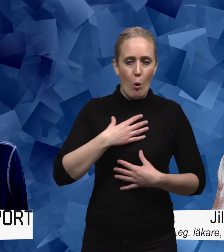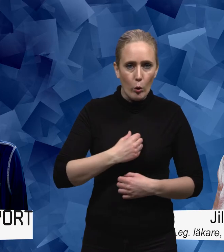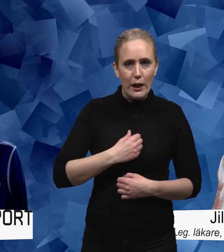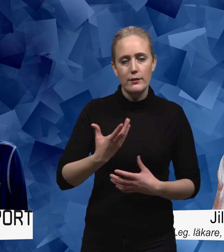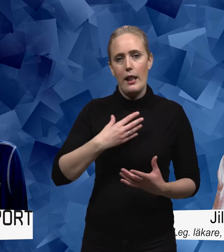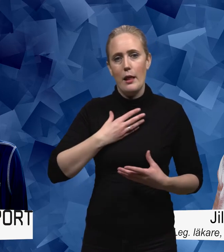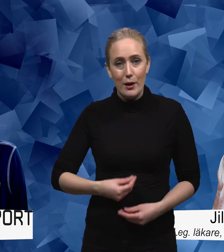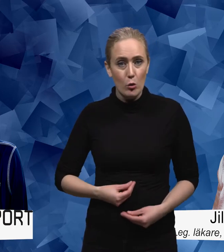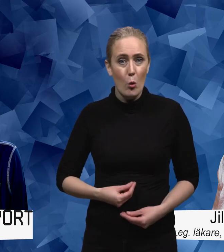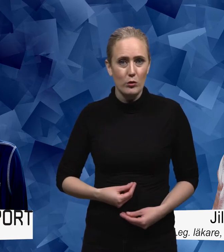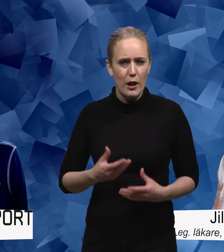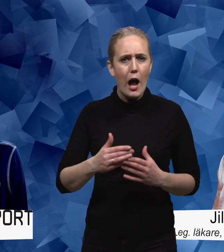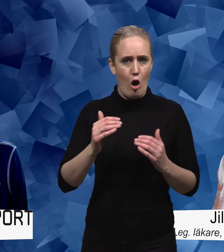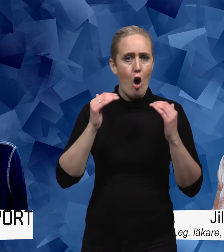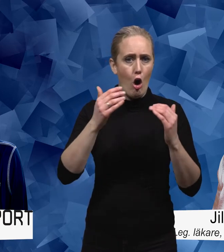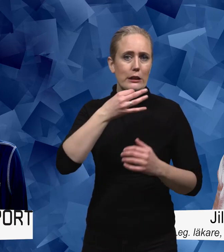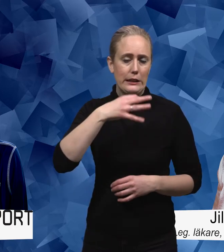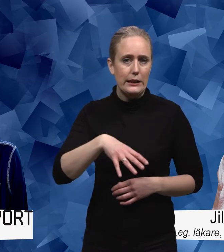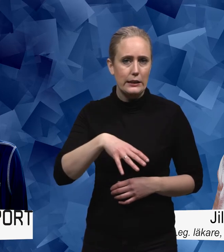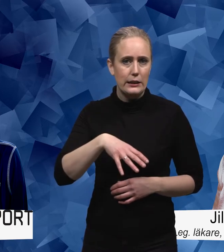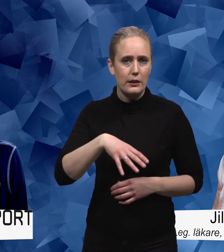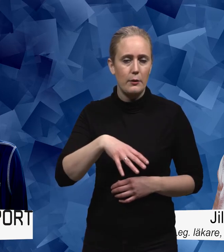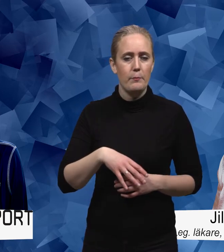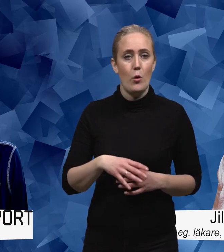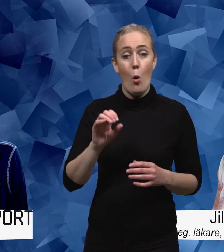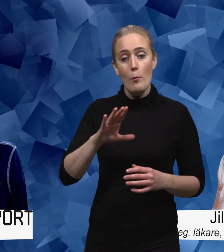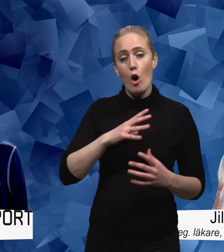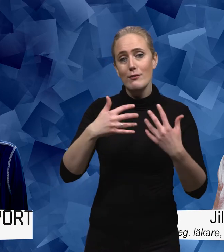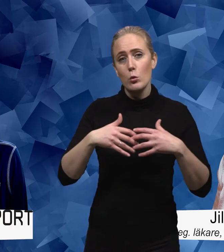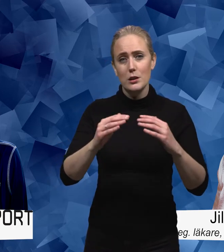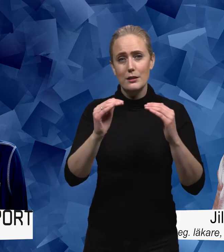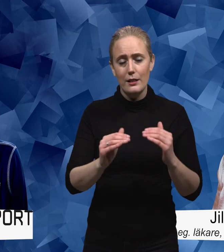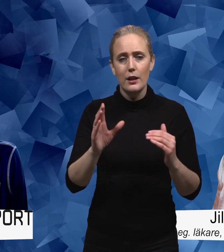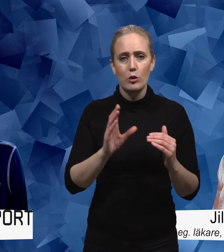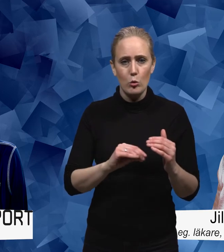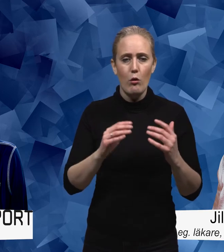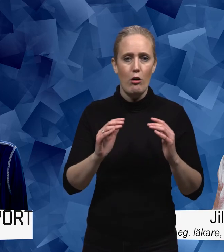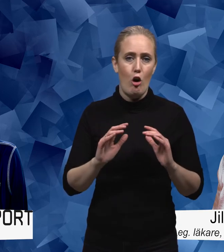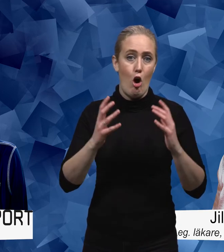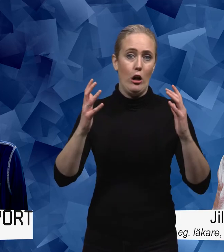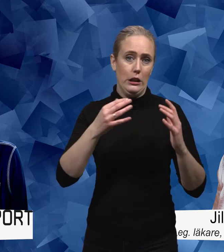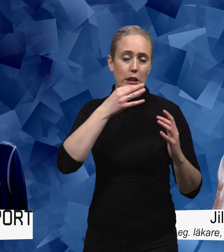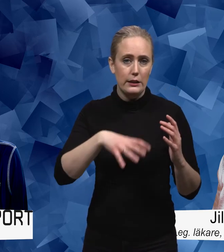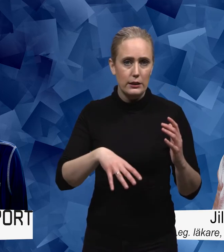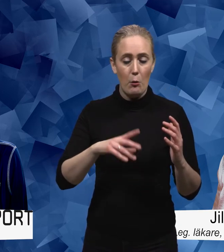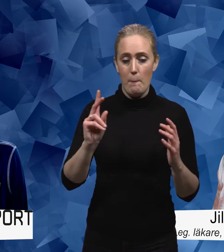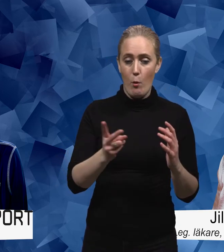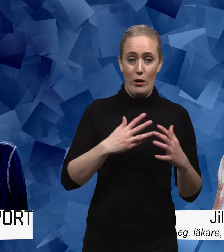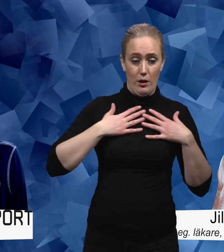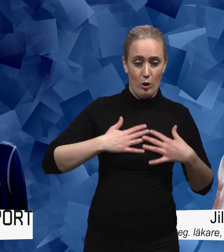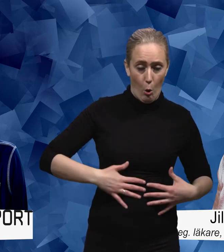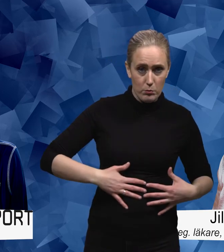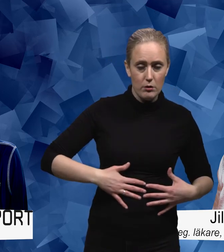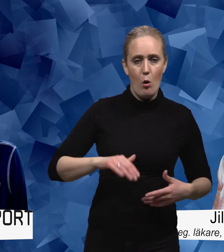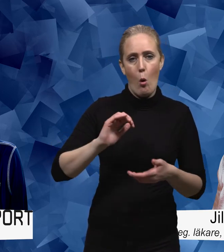och har man då också en funktionsnedsättning så ökar ju risken både för det kroppsliga